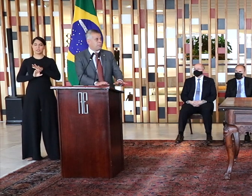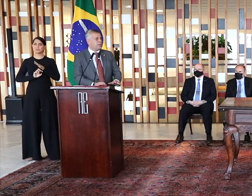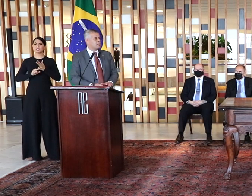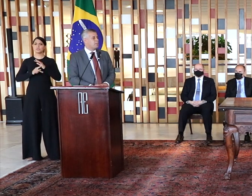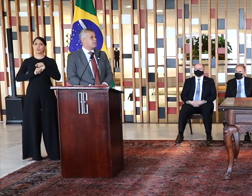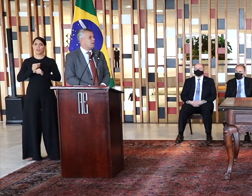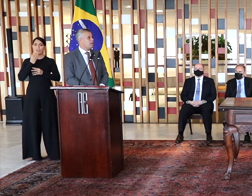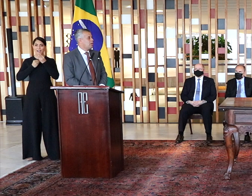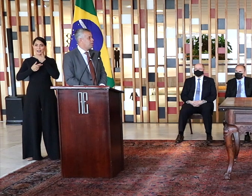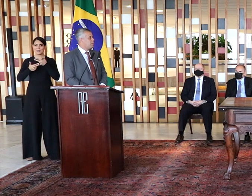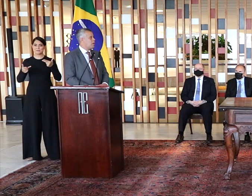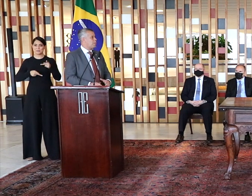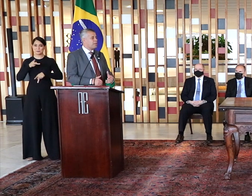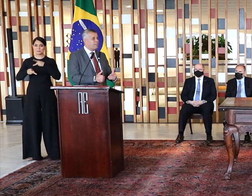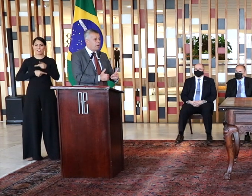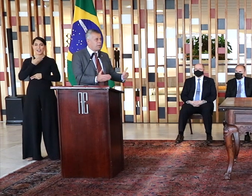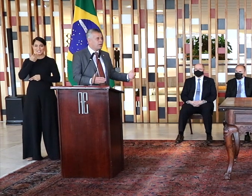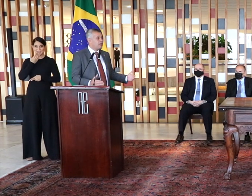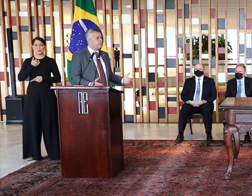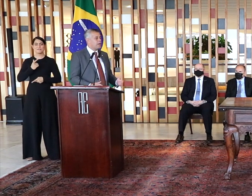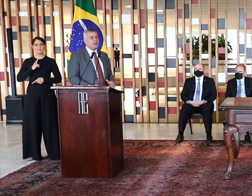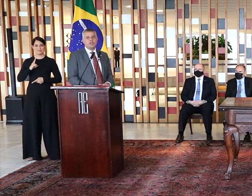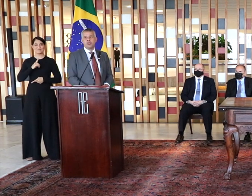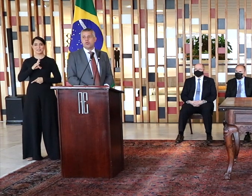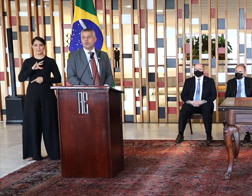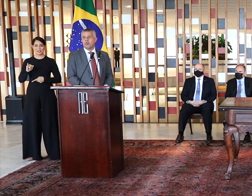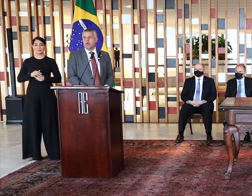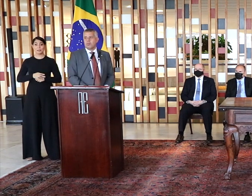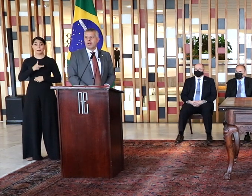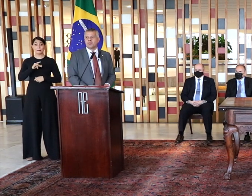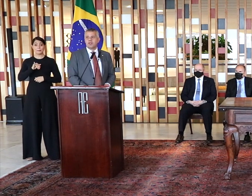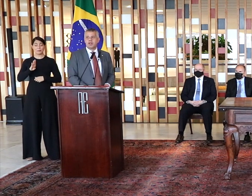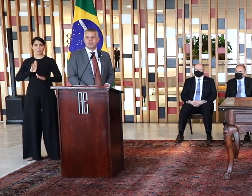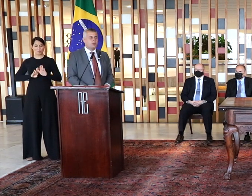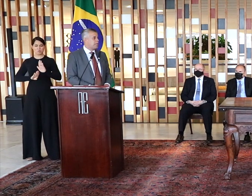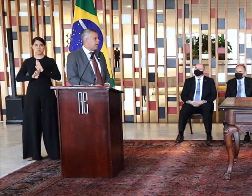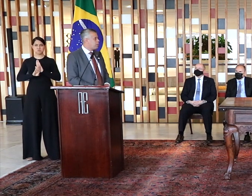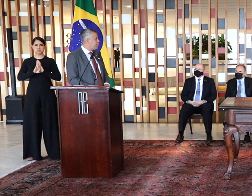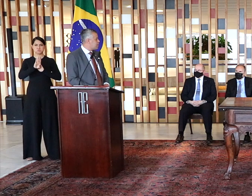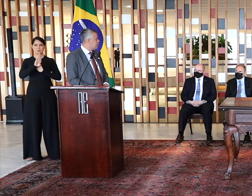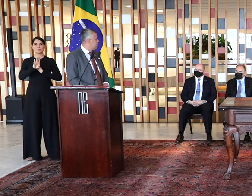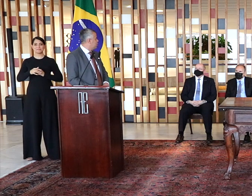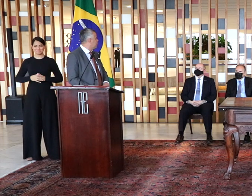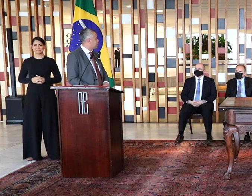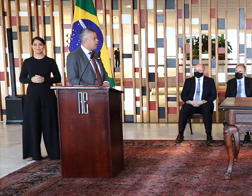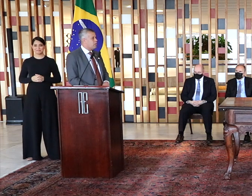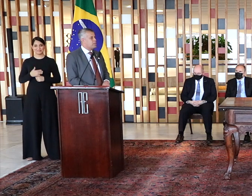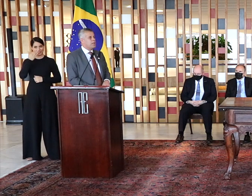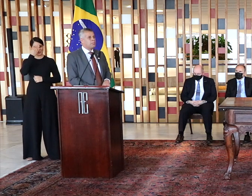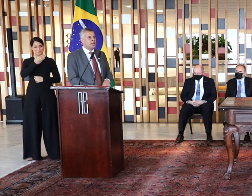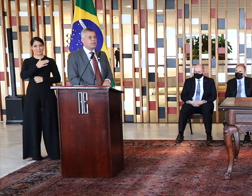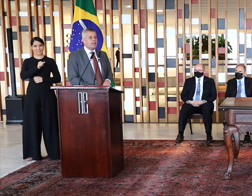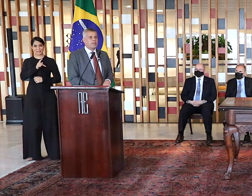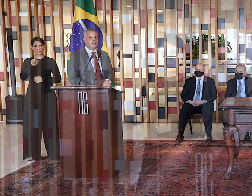virar PIB na balança comercial, vai virar uma plataforma de orgulho para os brasileiros. Então, obrigado, Apex, por esse